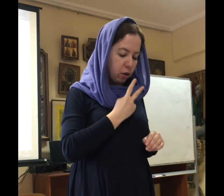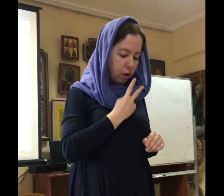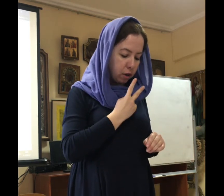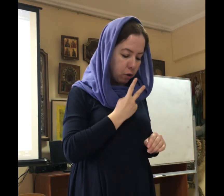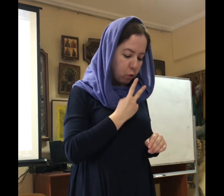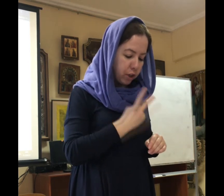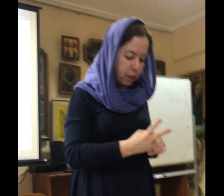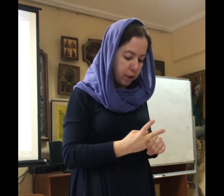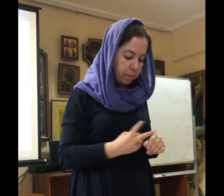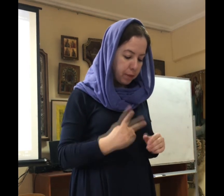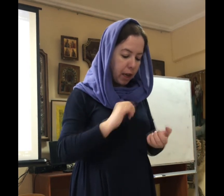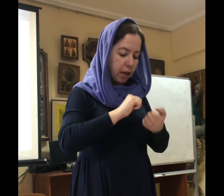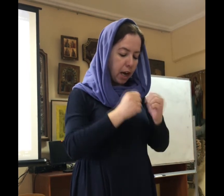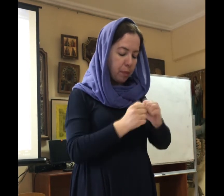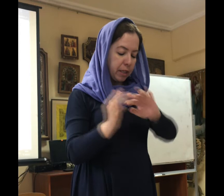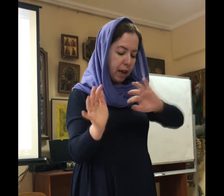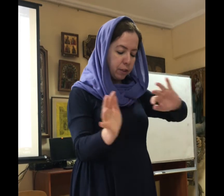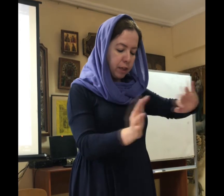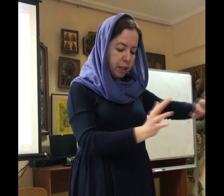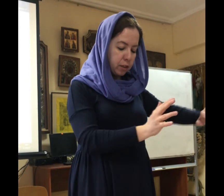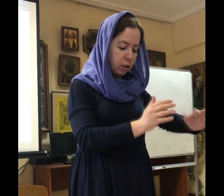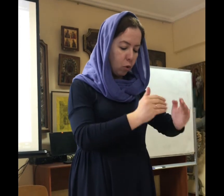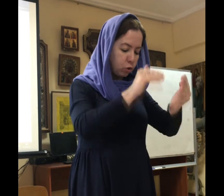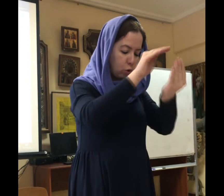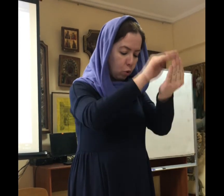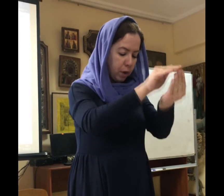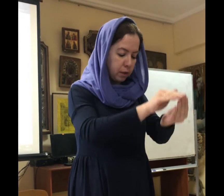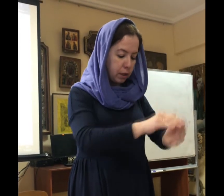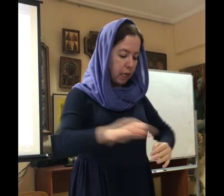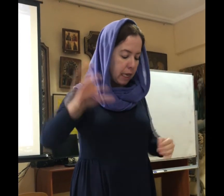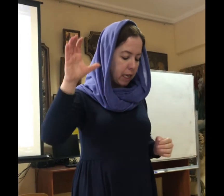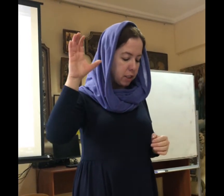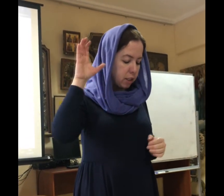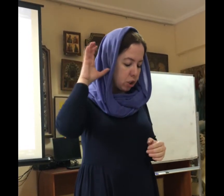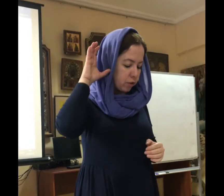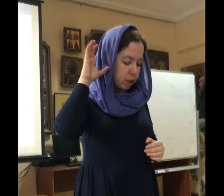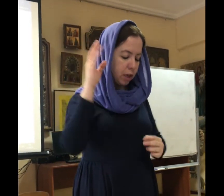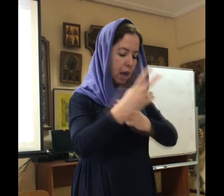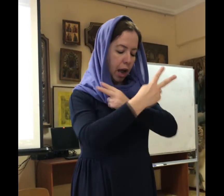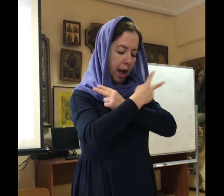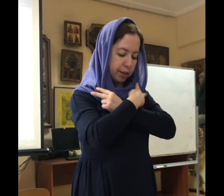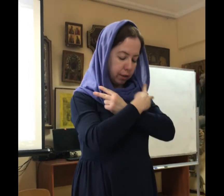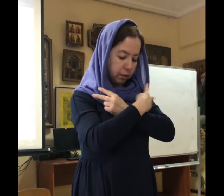увидели камень отвален от гроба и слышавши ангела